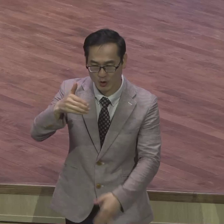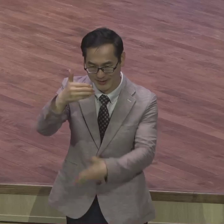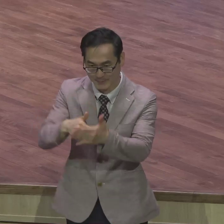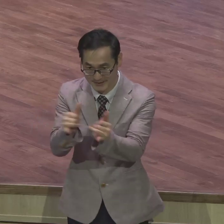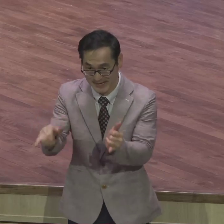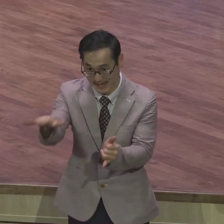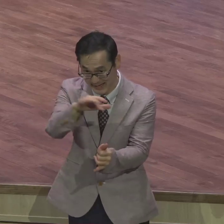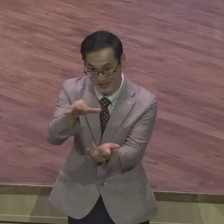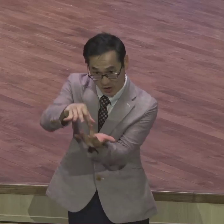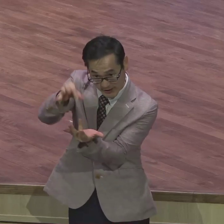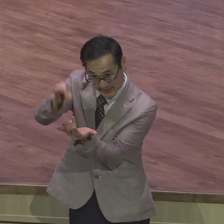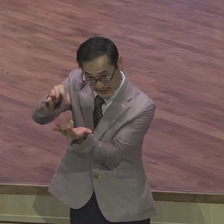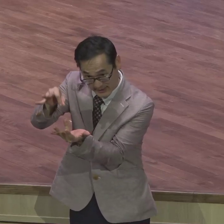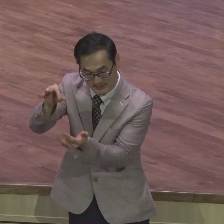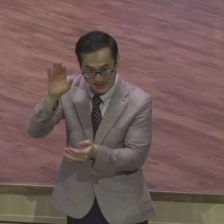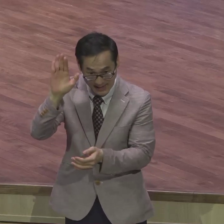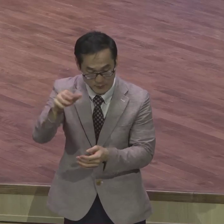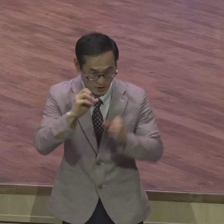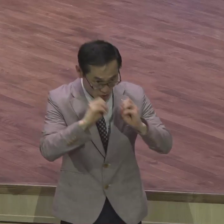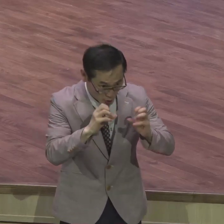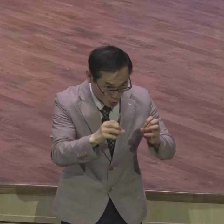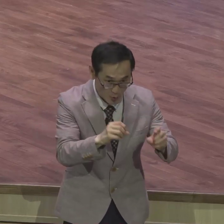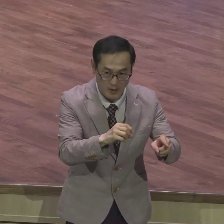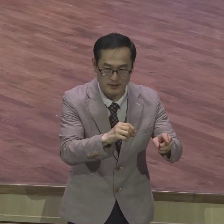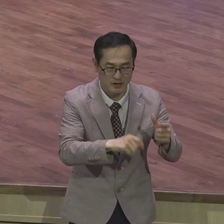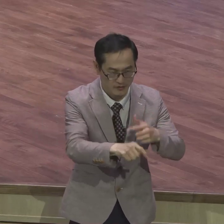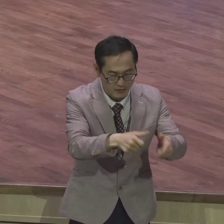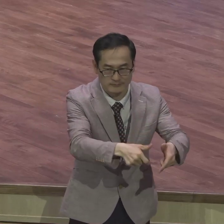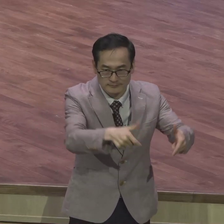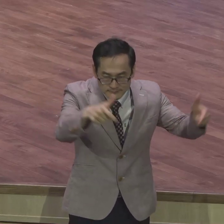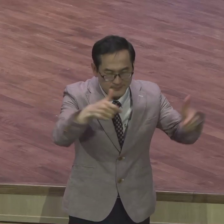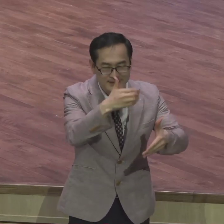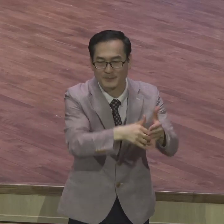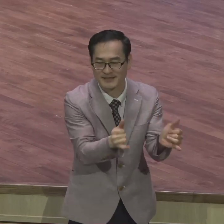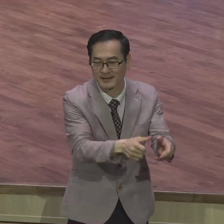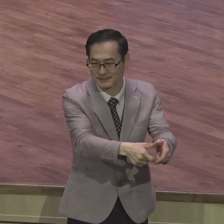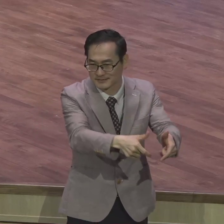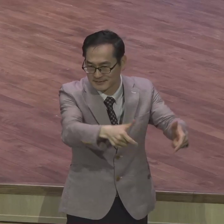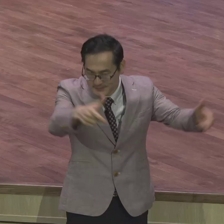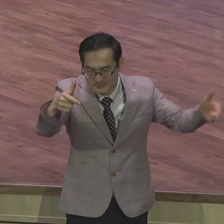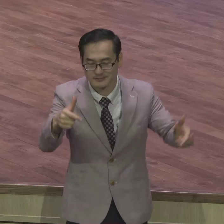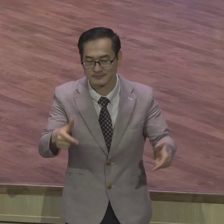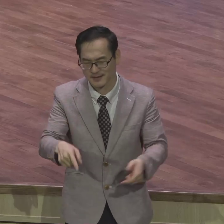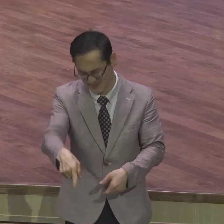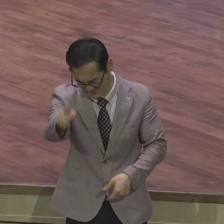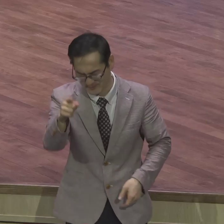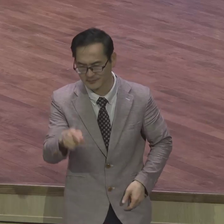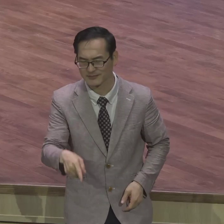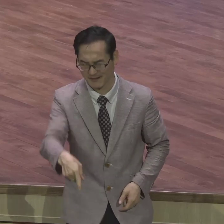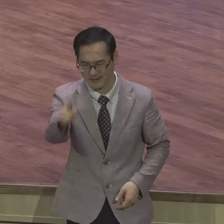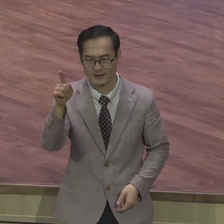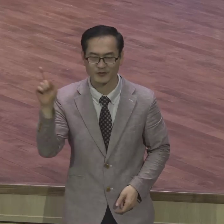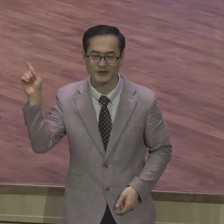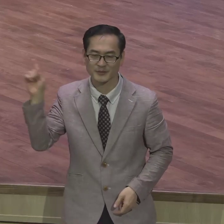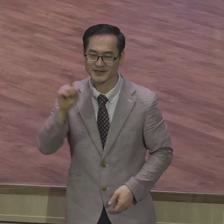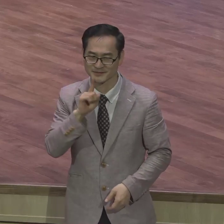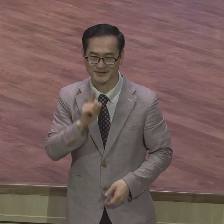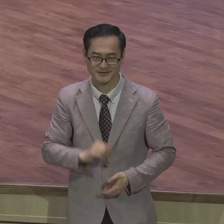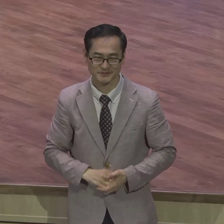멋진 인생작품 만들어라 아멘 여러분에게 주어진 현장 여러분에게